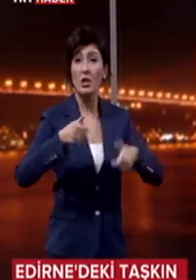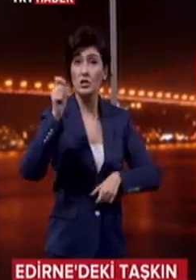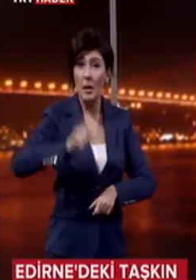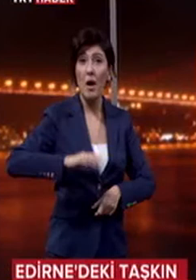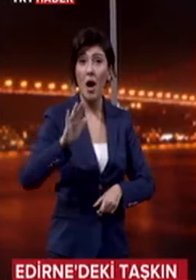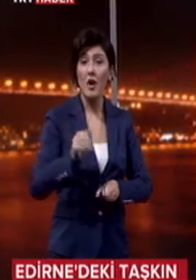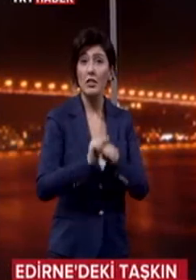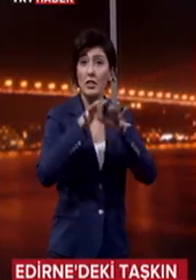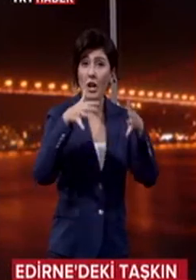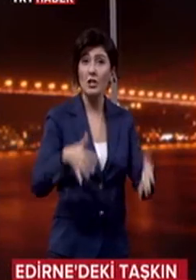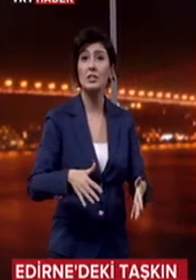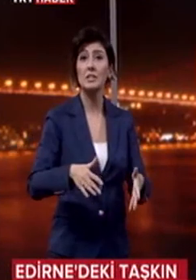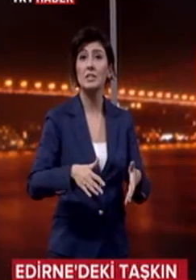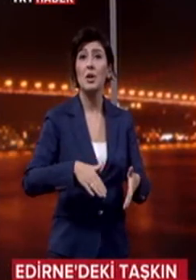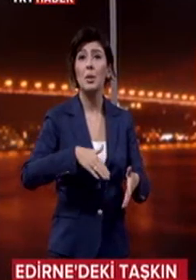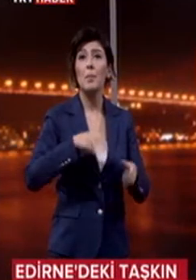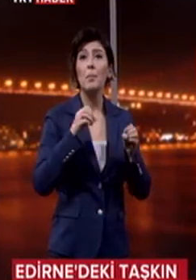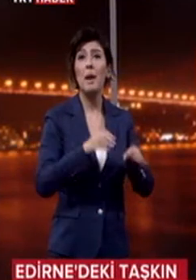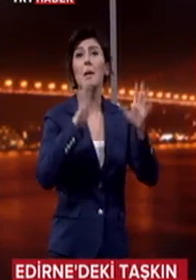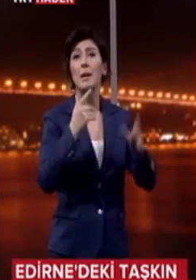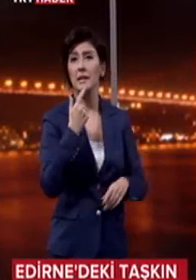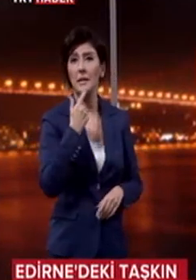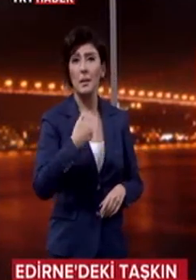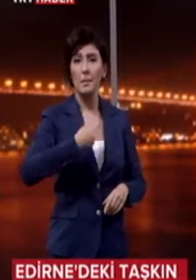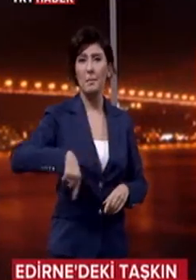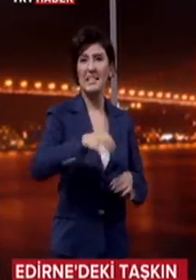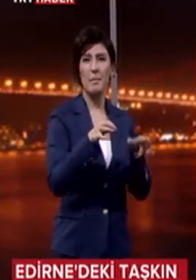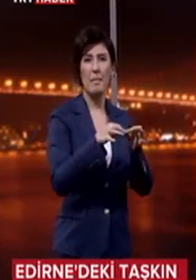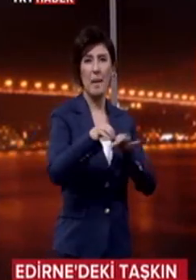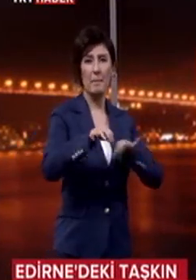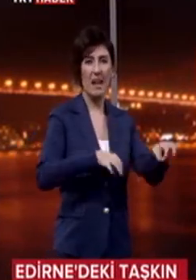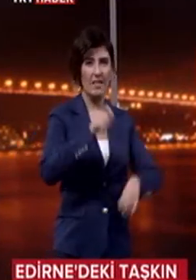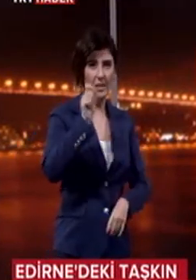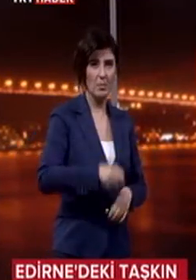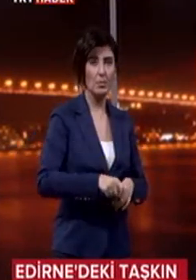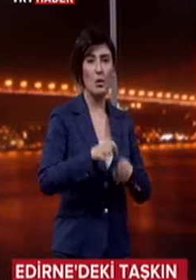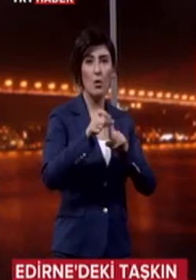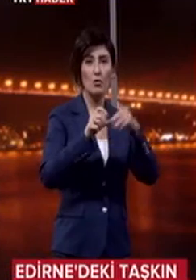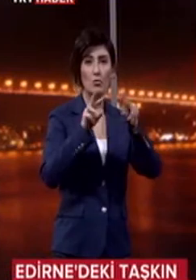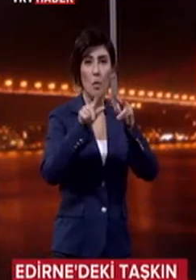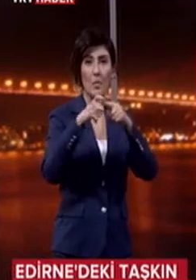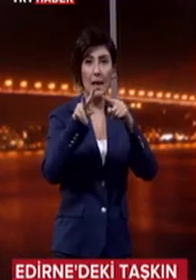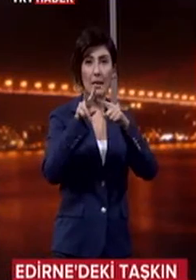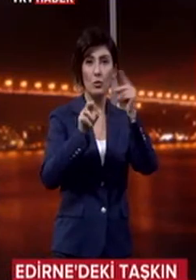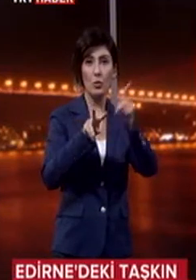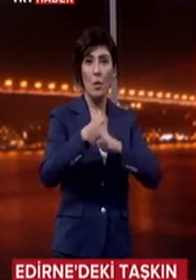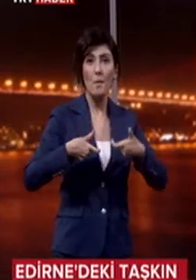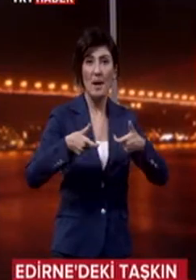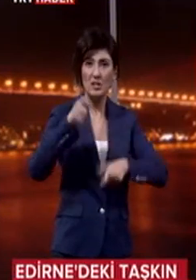taşkın hacmi bırakmadığını söyleyen Eroğlu Biz B planını uygulayacağız çömlek köy barajını yapıp Meriç nehrine dev bir kanal